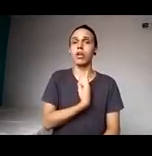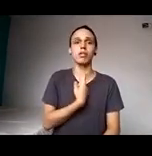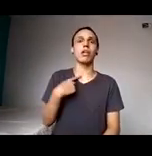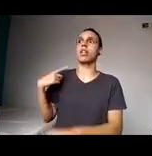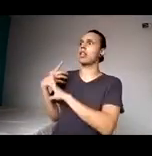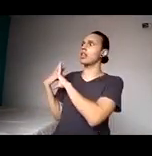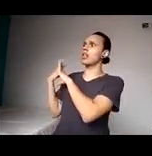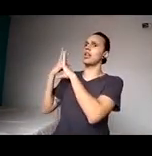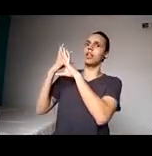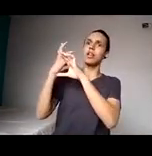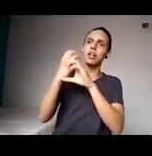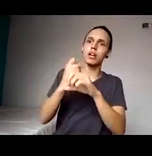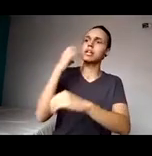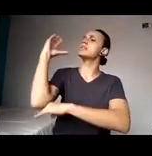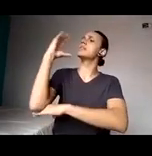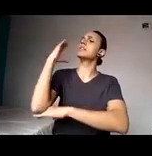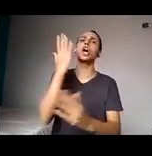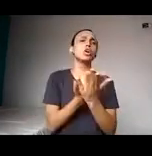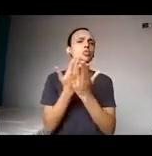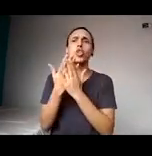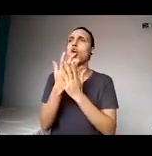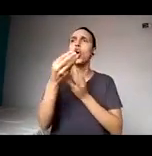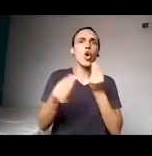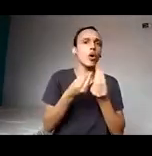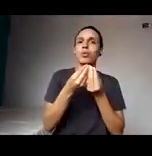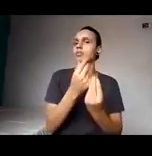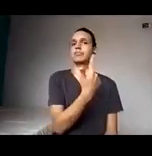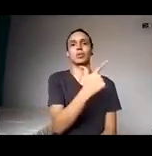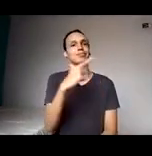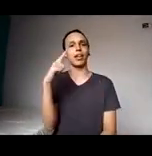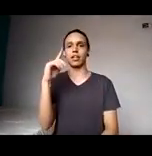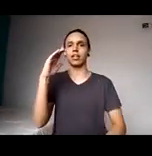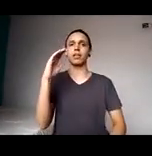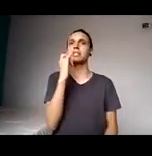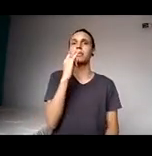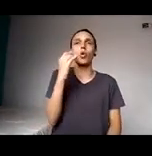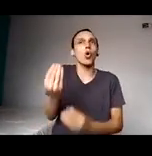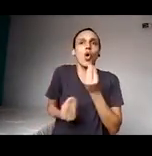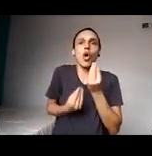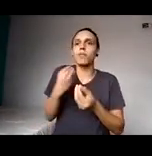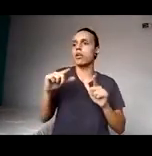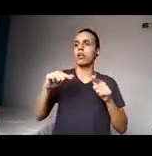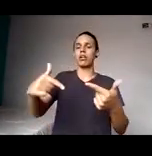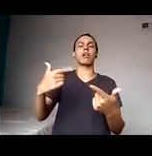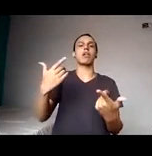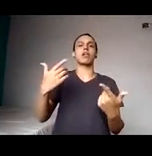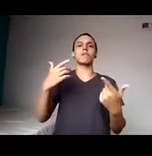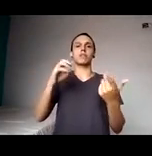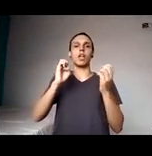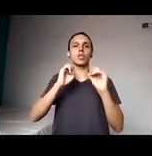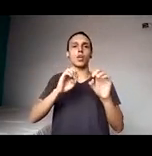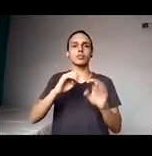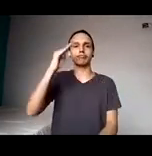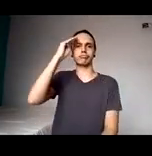sobre como é pensar a educação superior, a participação dessas pessoas com deficiência